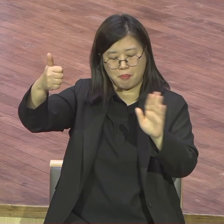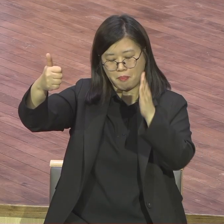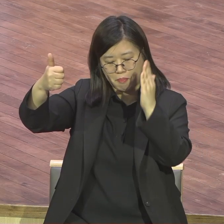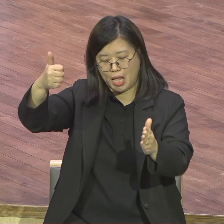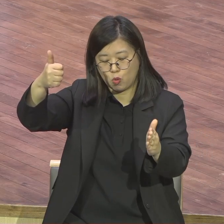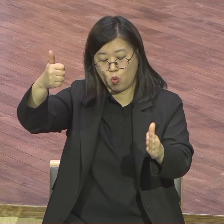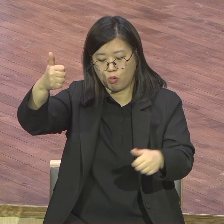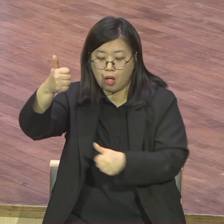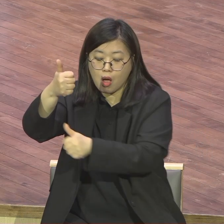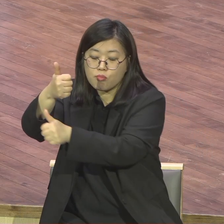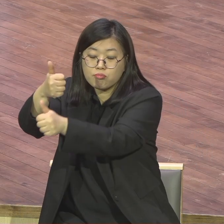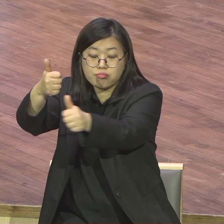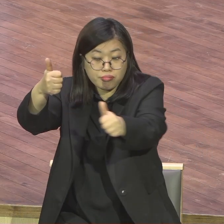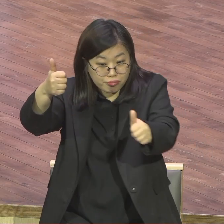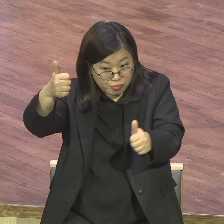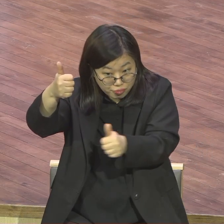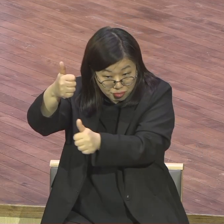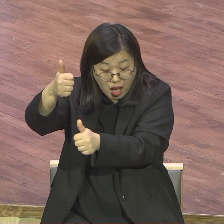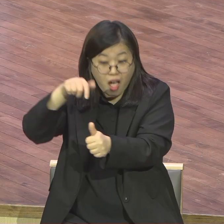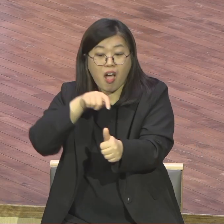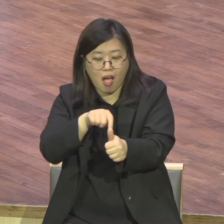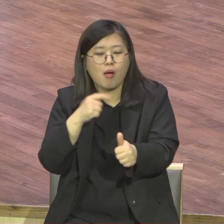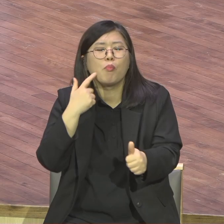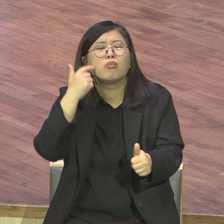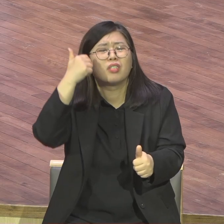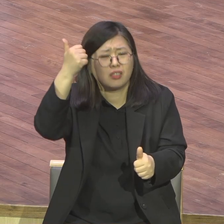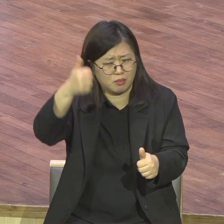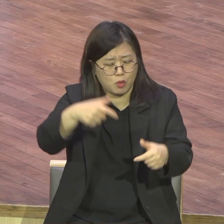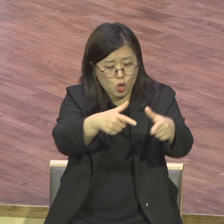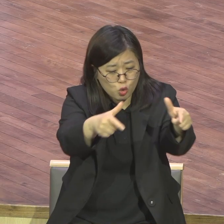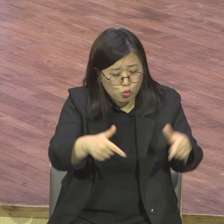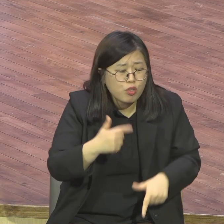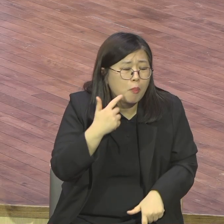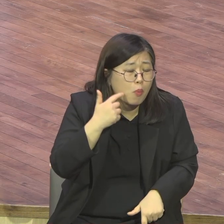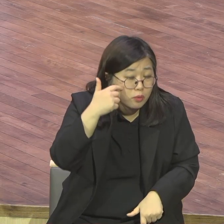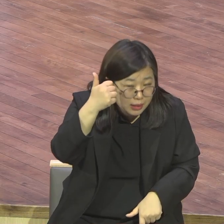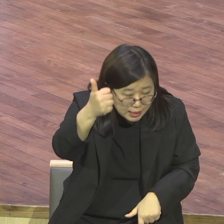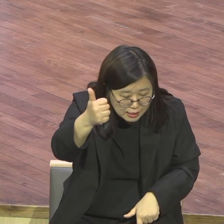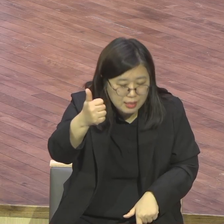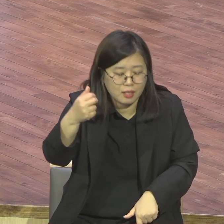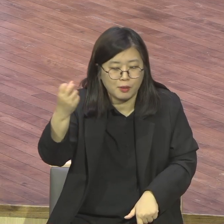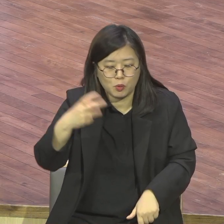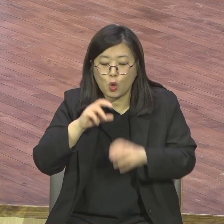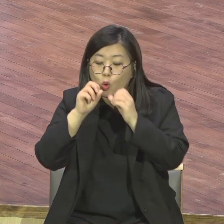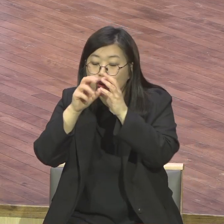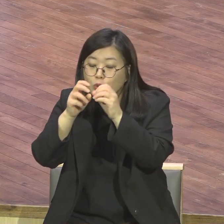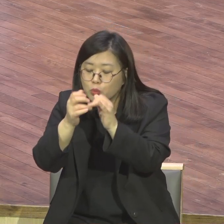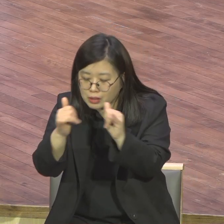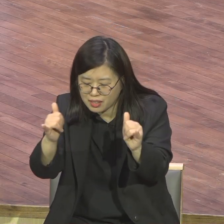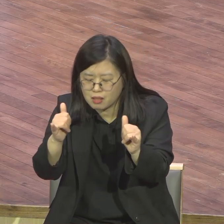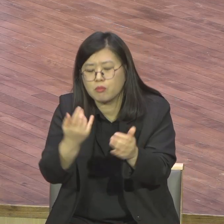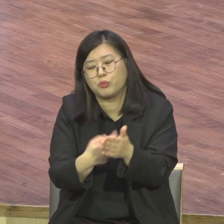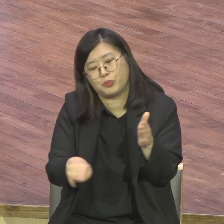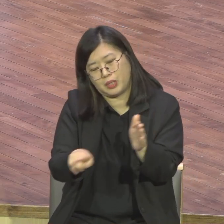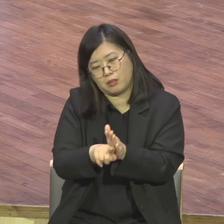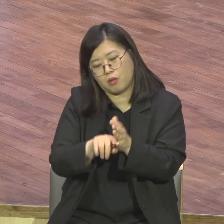현장에 전도하는 분들 내가 보고서 보면 알거든요 가면 아유 나 땅겨 갑니다 난 이사와 가지고 멀어서 못 가고요